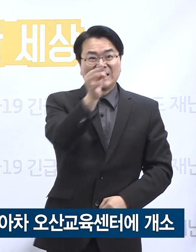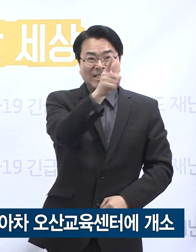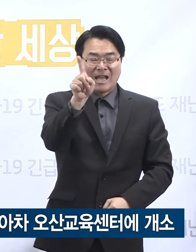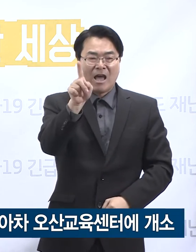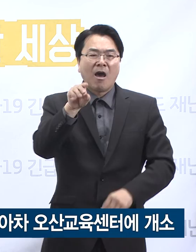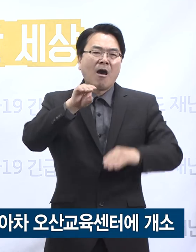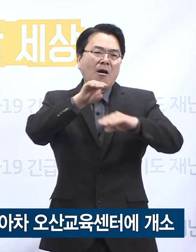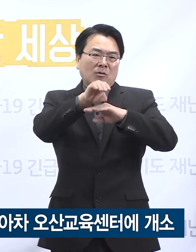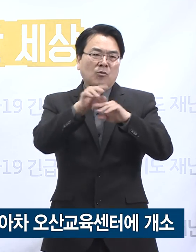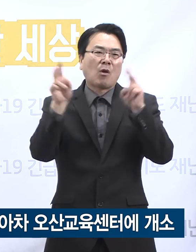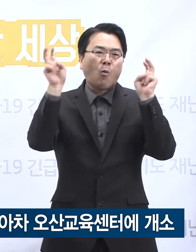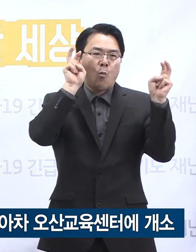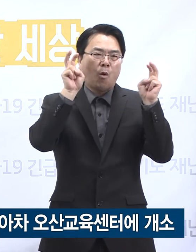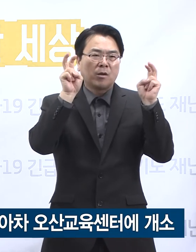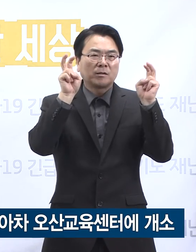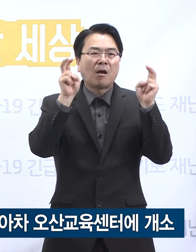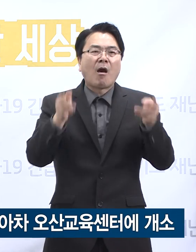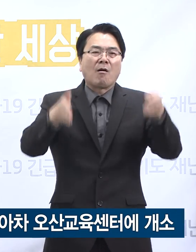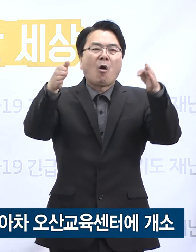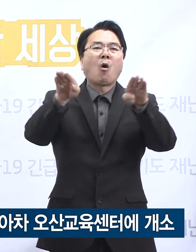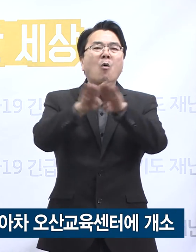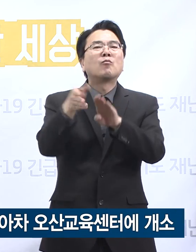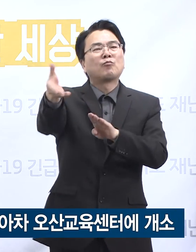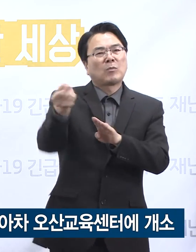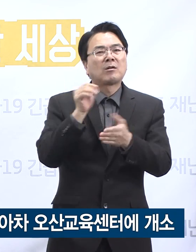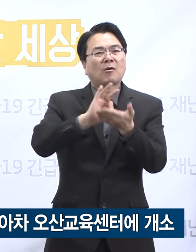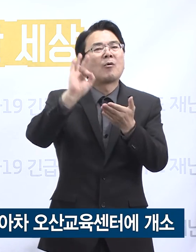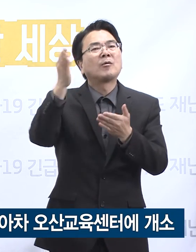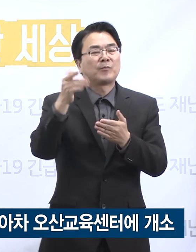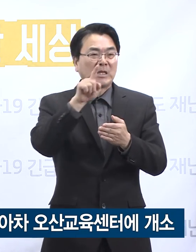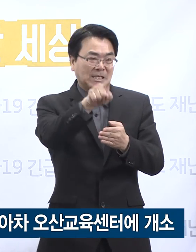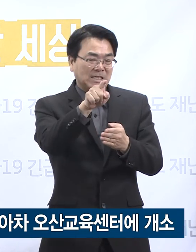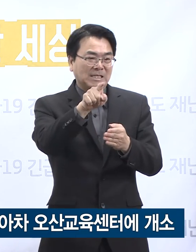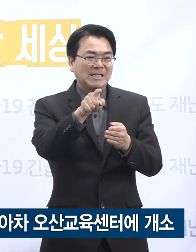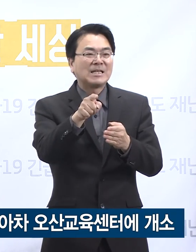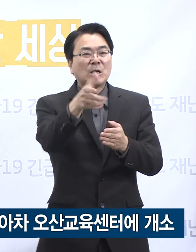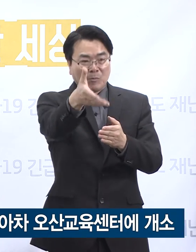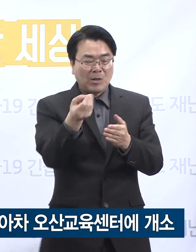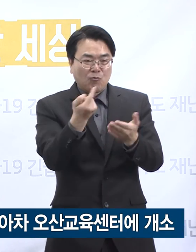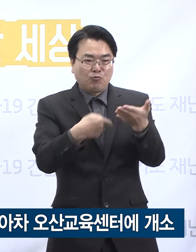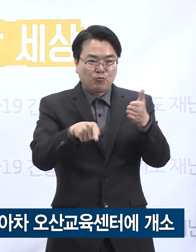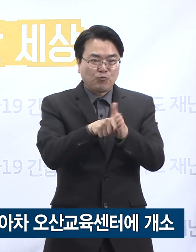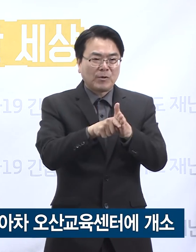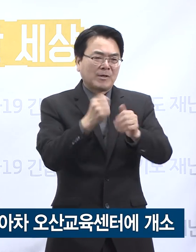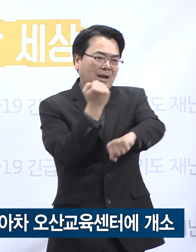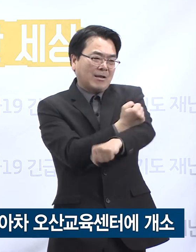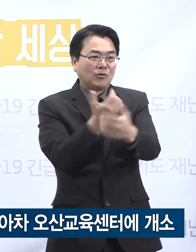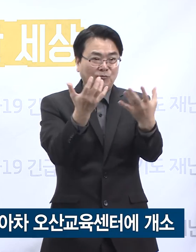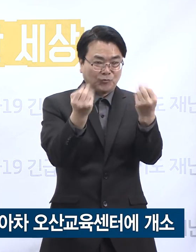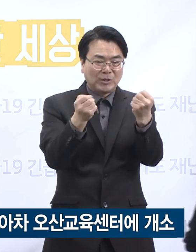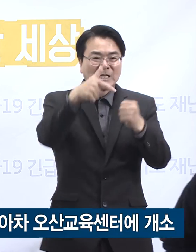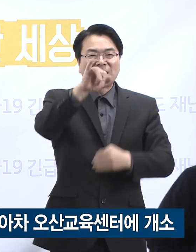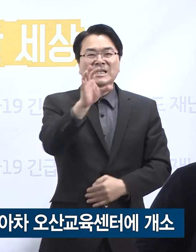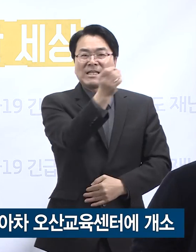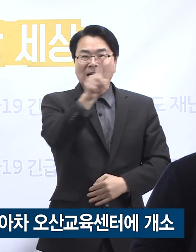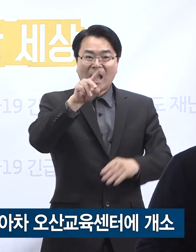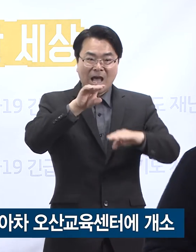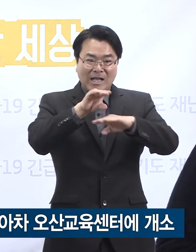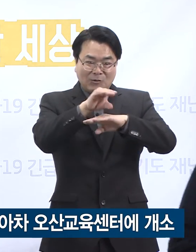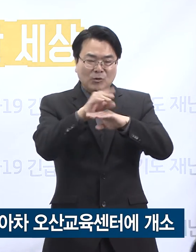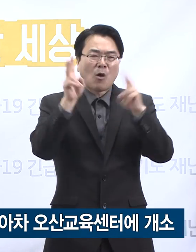오산교육센터에 개소합니다. 생활치료센터 장소 제공 협력해 주신 기아자동차 관계자 여러분께